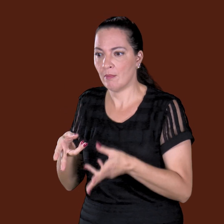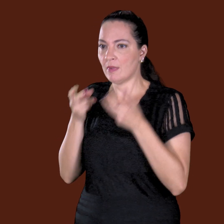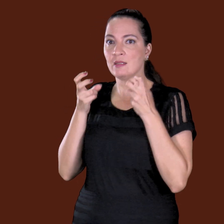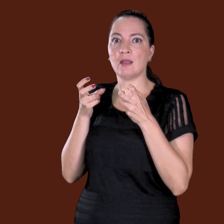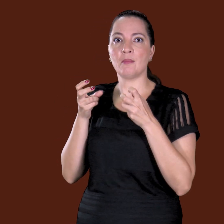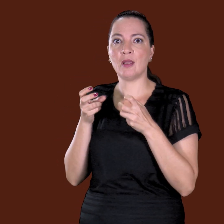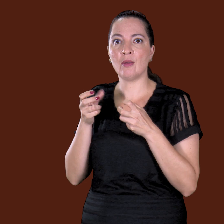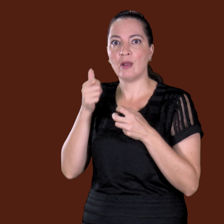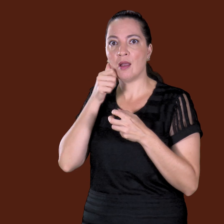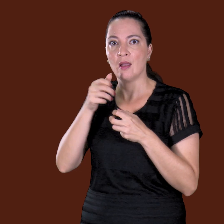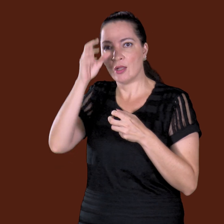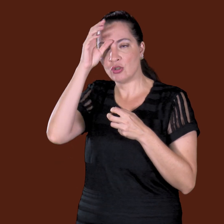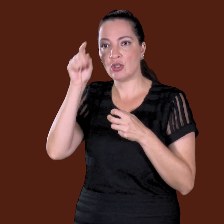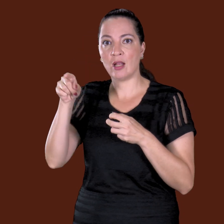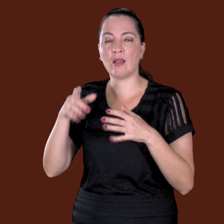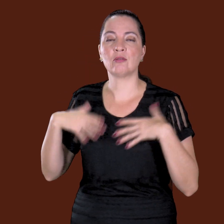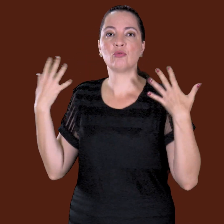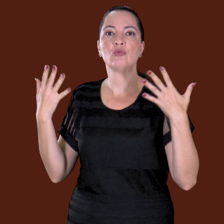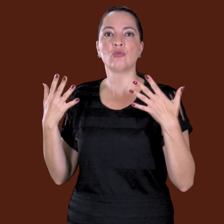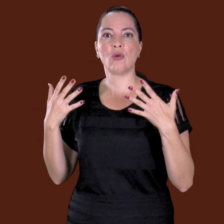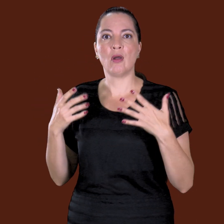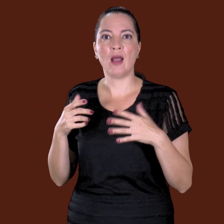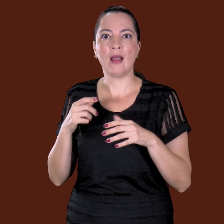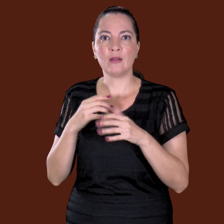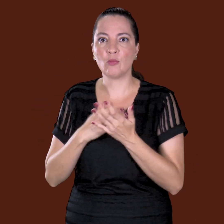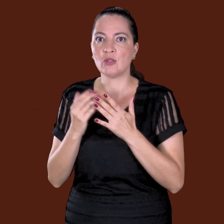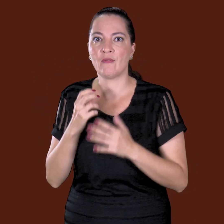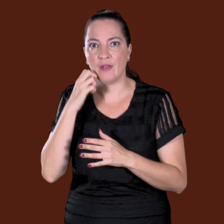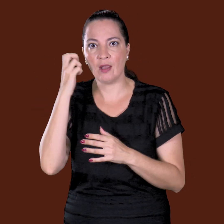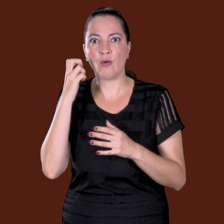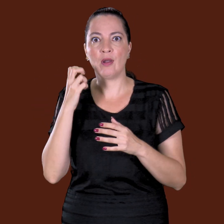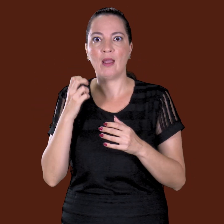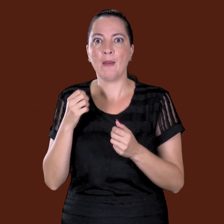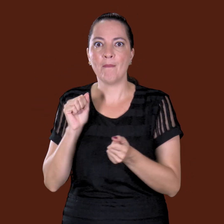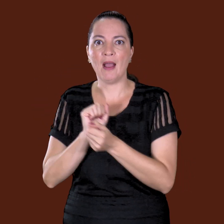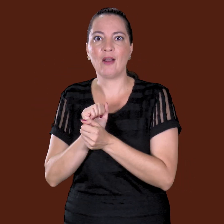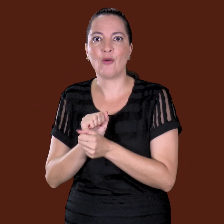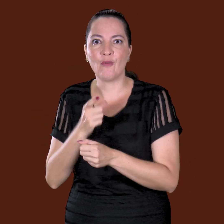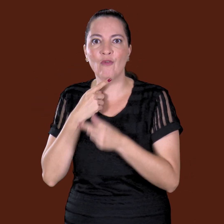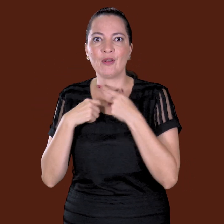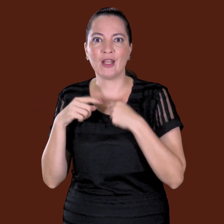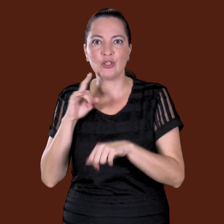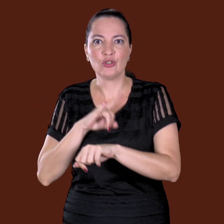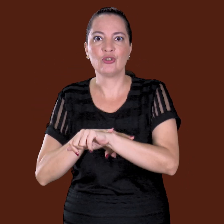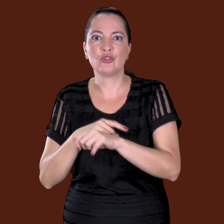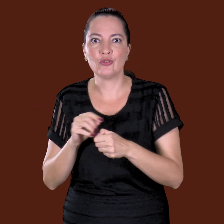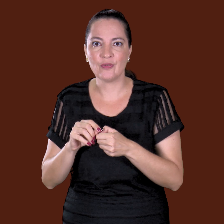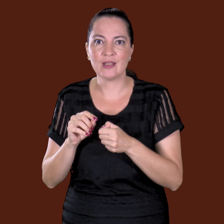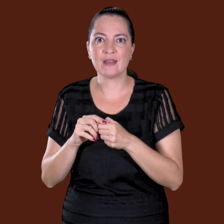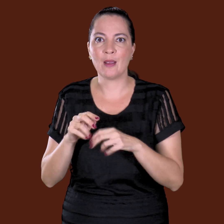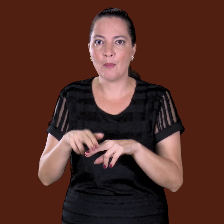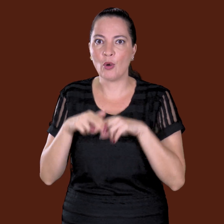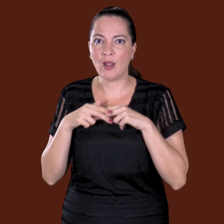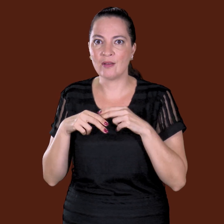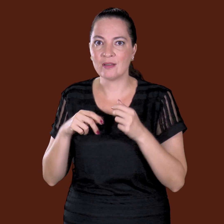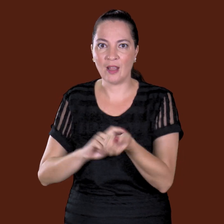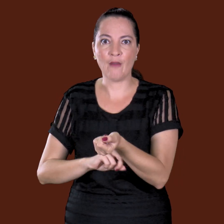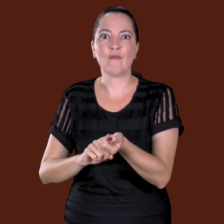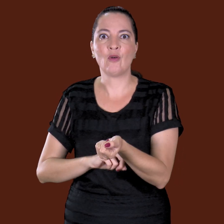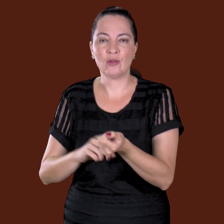tava lá, sabia? E aí ele pegou e ficou com vergonha, assim, sabe? Sabe quando... Chega e passa a vontade de mijar? De tanto de embaraçado que você fica? E aí